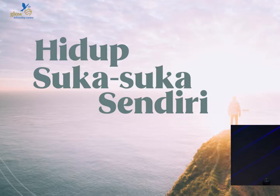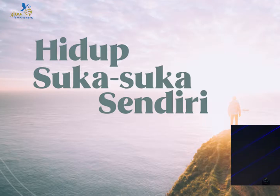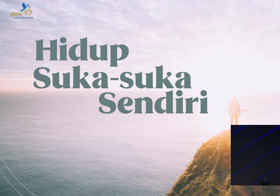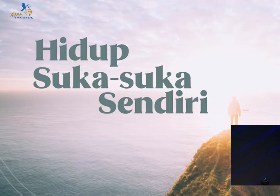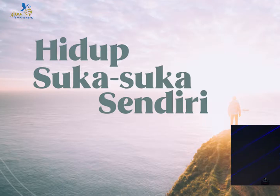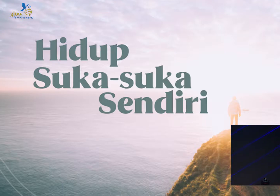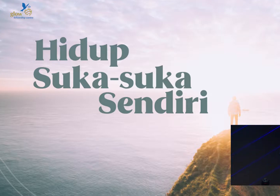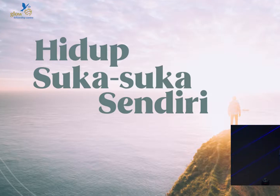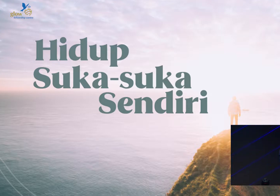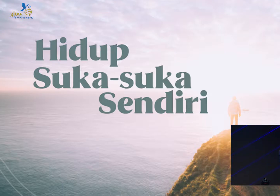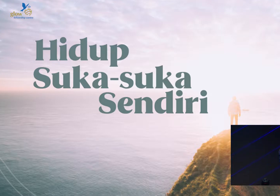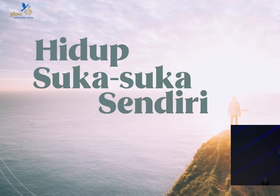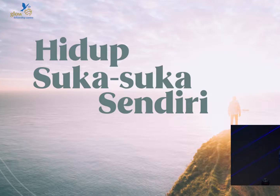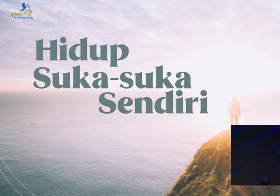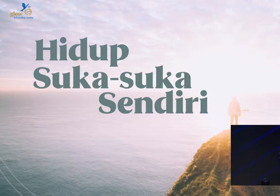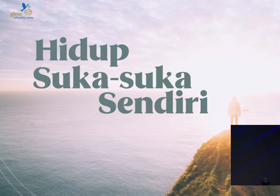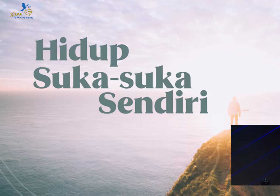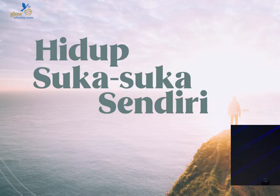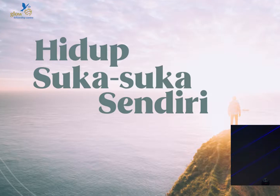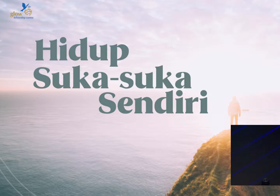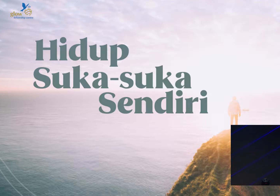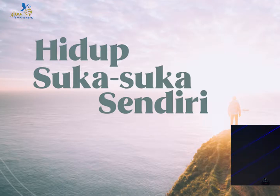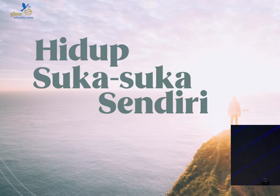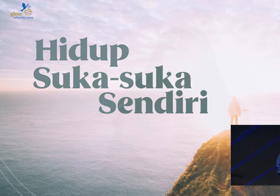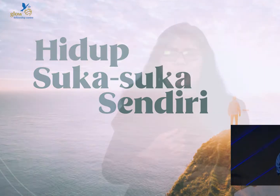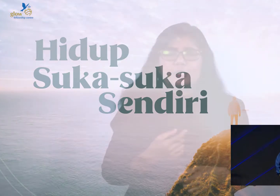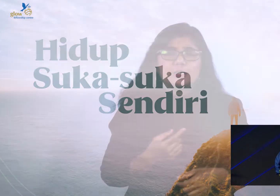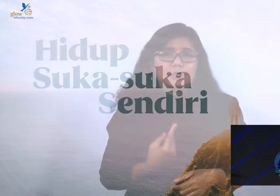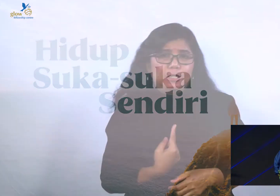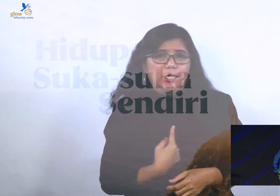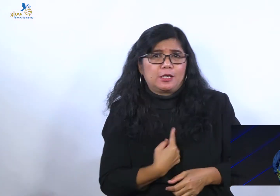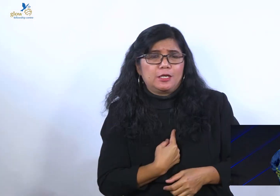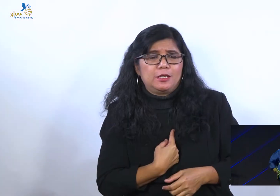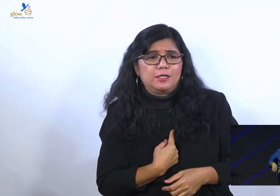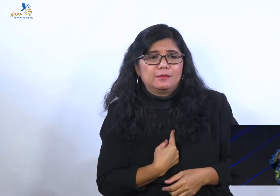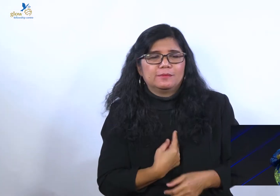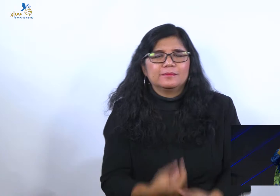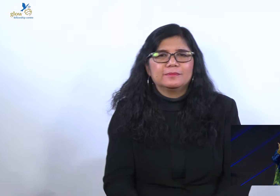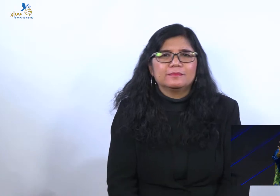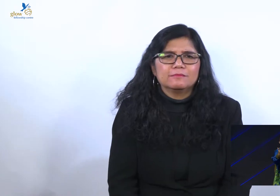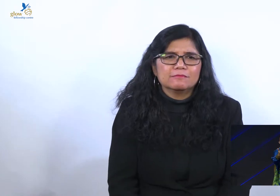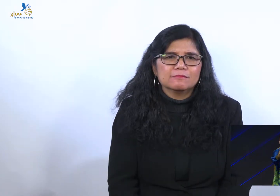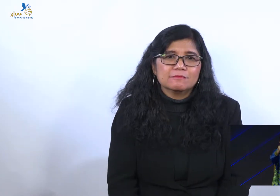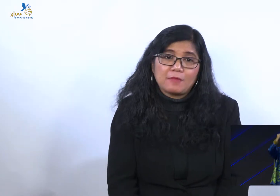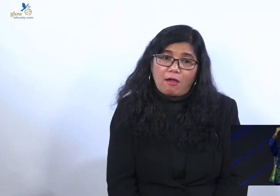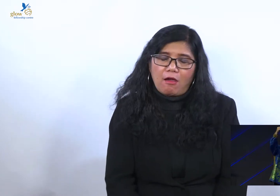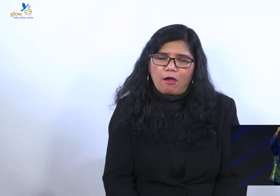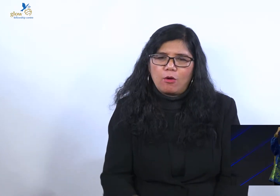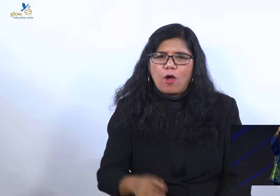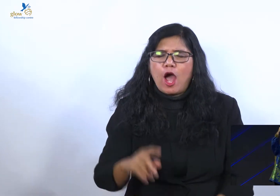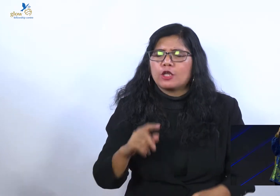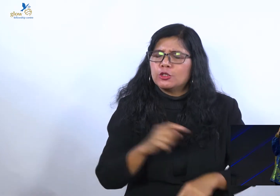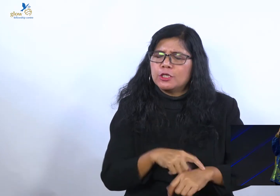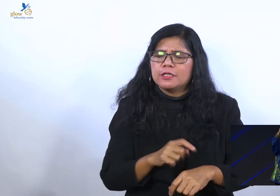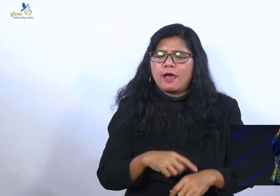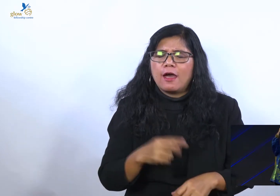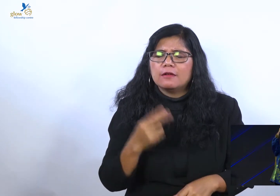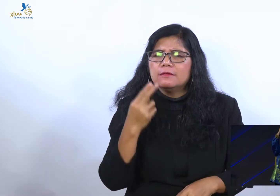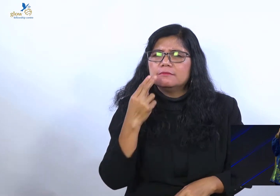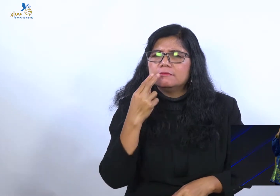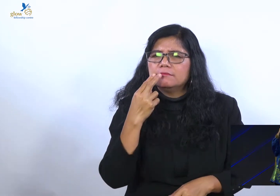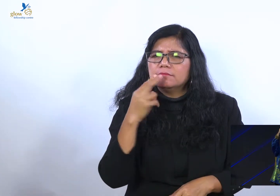kan, saya suka gitu ya mau diapain ya kan, jadi sebenarnya dikasih dalam Tuhan, saya percaya waktu kita diselamatkan kita siap menjadi hamba,